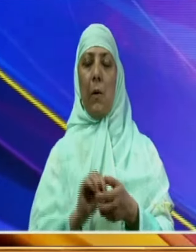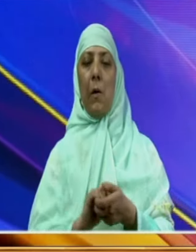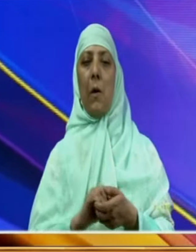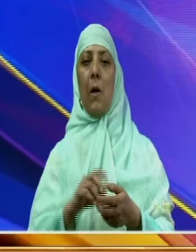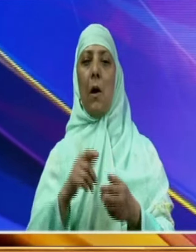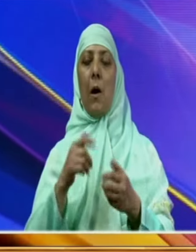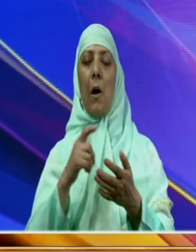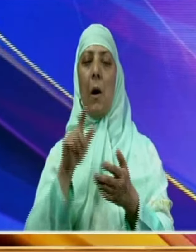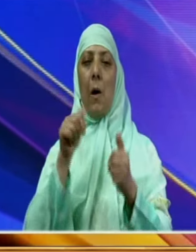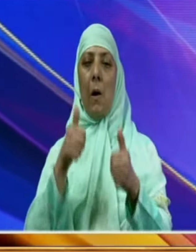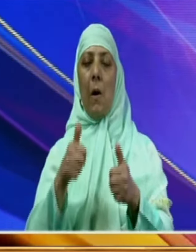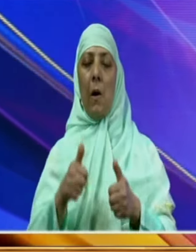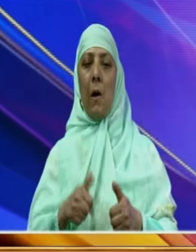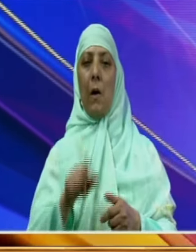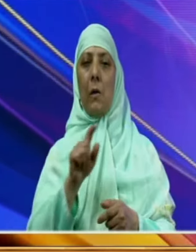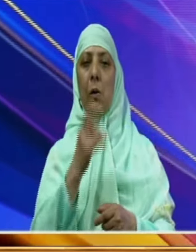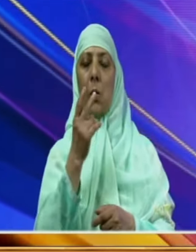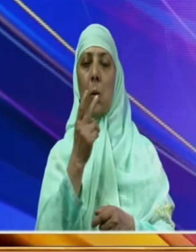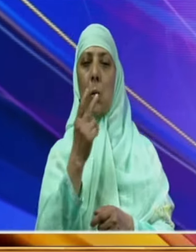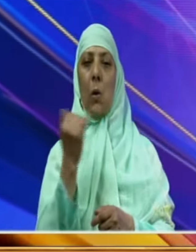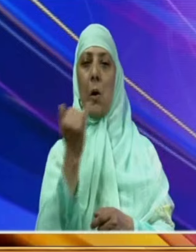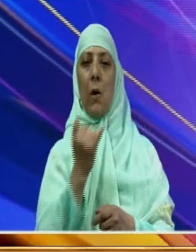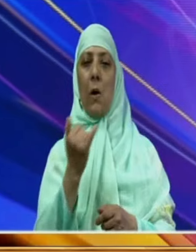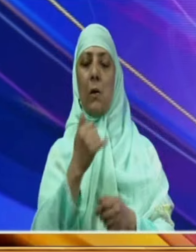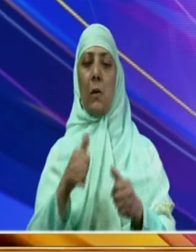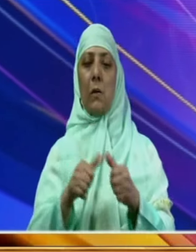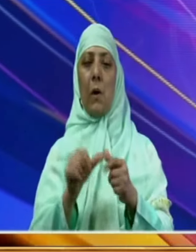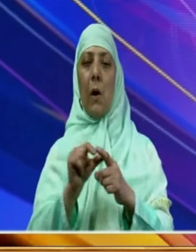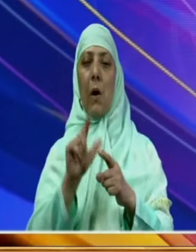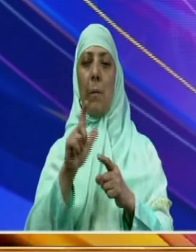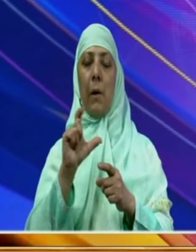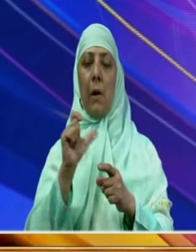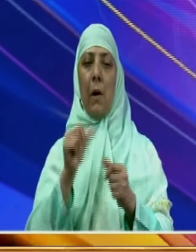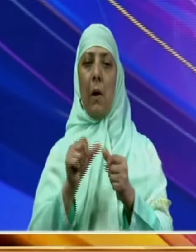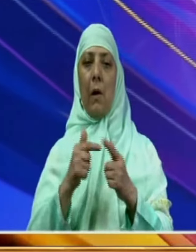فہرست کے مطابق چھبیس ارضیوں کا مجموعہ